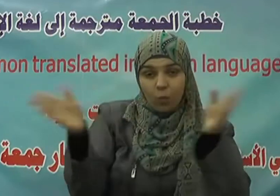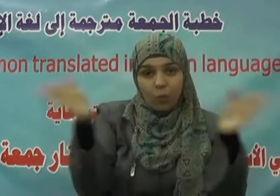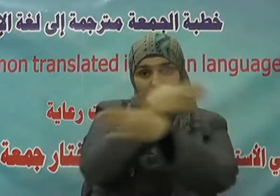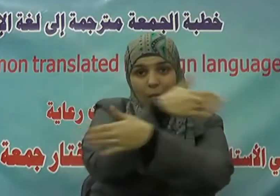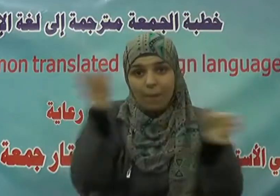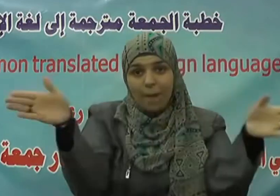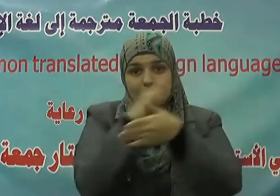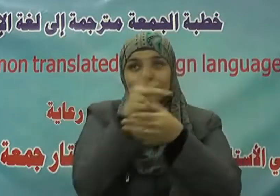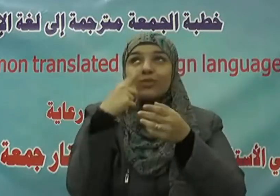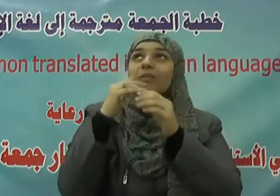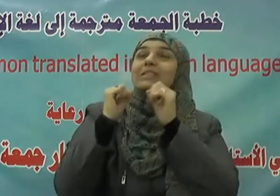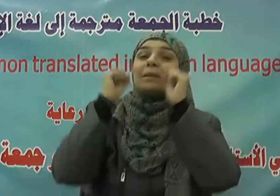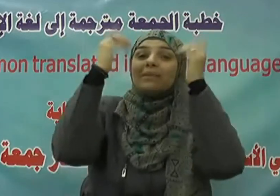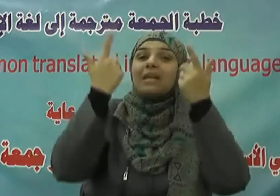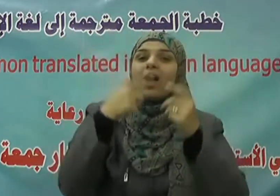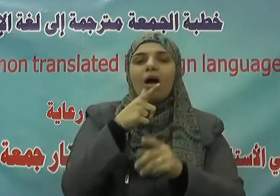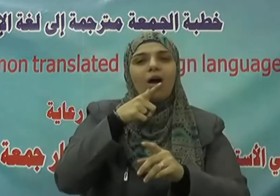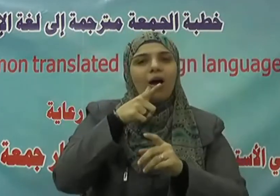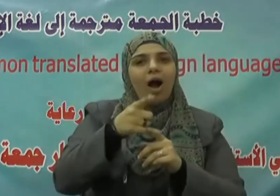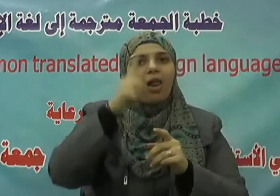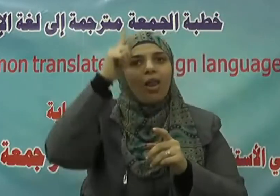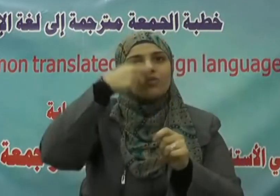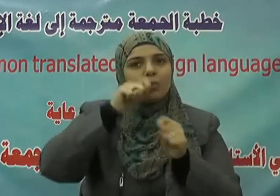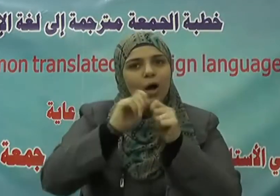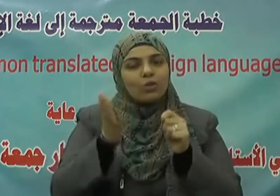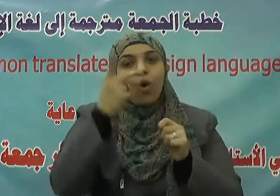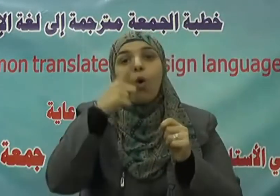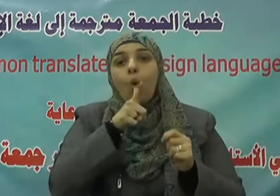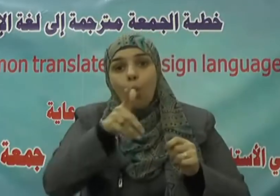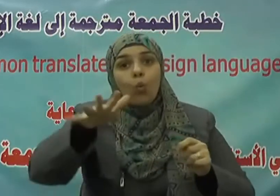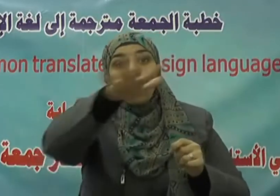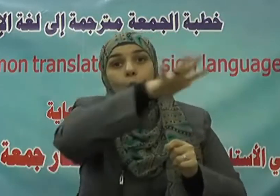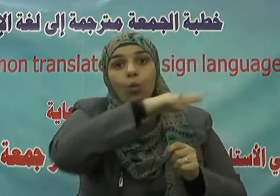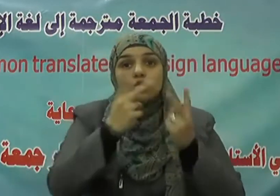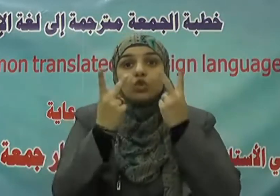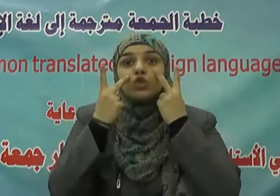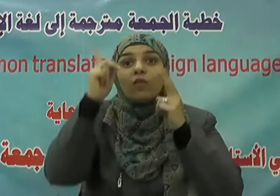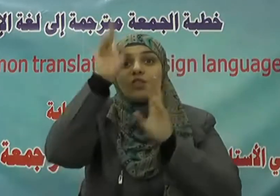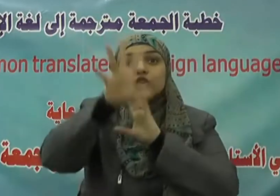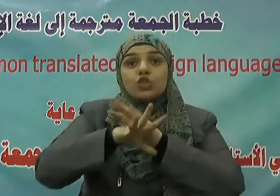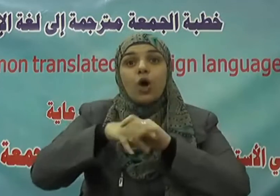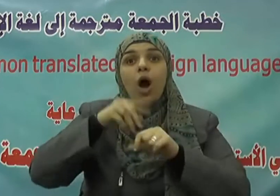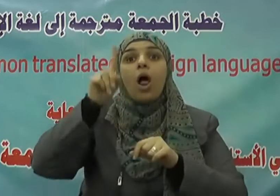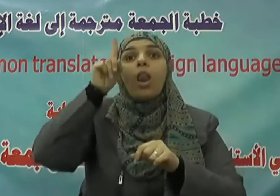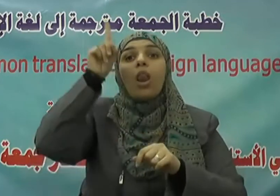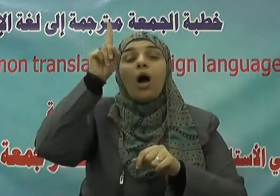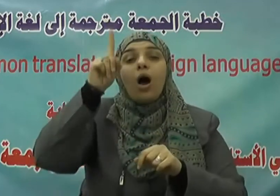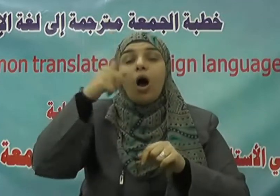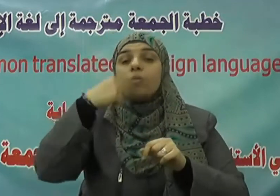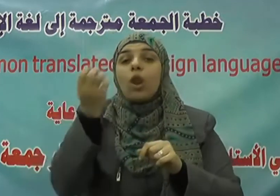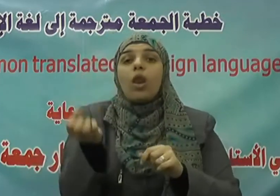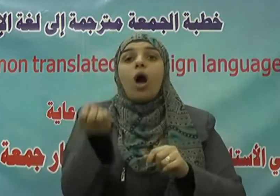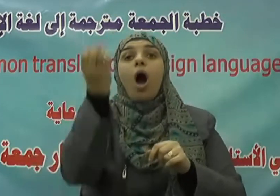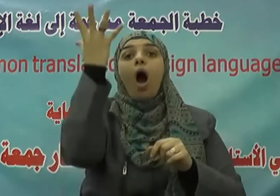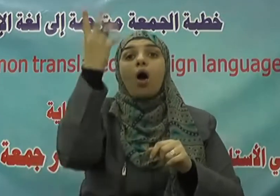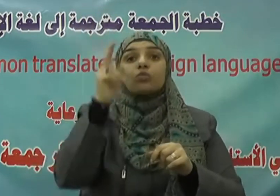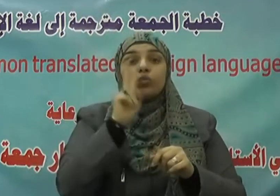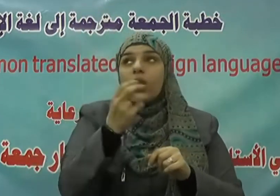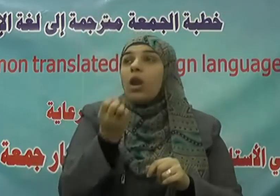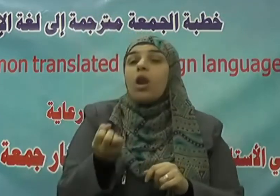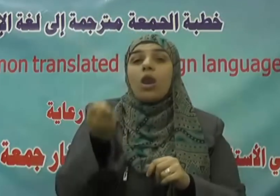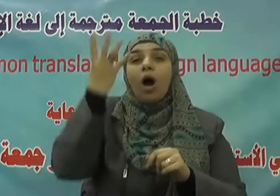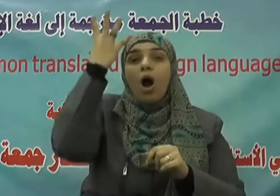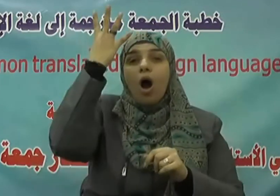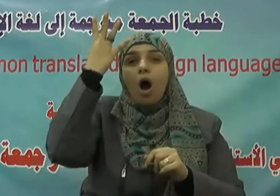تعالى قل أرأيتم إن جعل الله عليكم النهار سرمدا إلى يوم